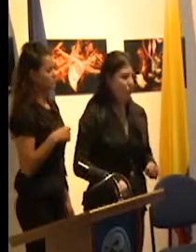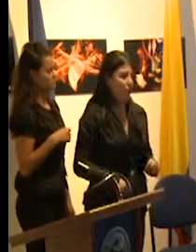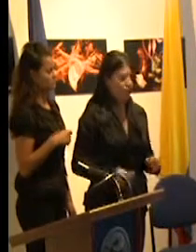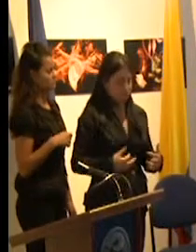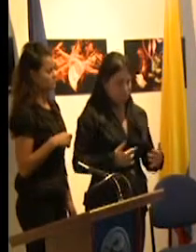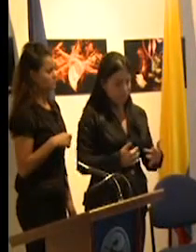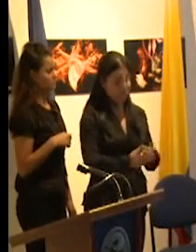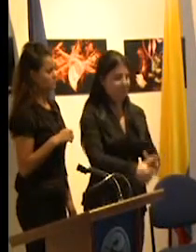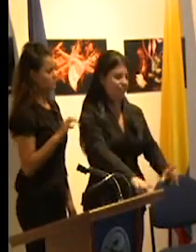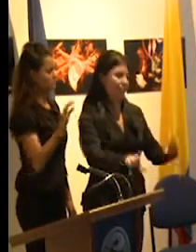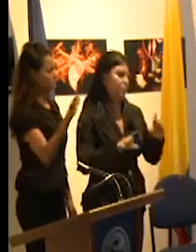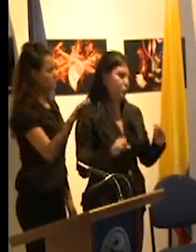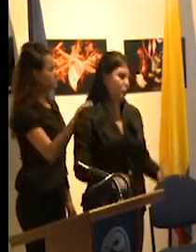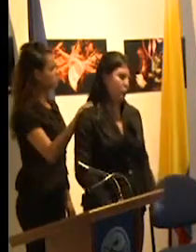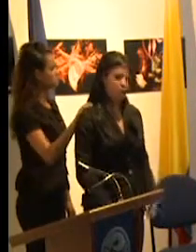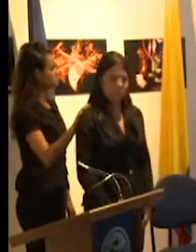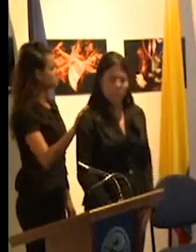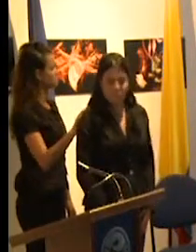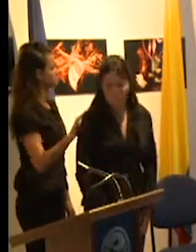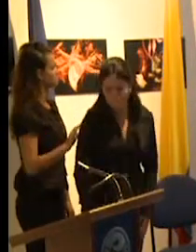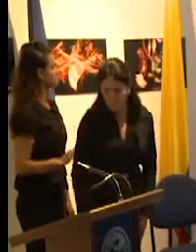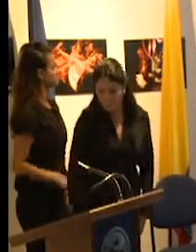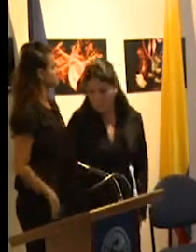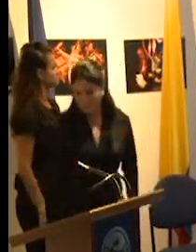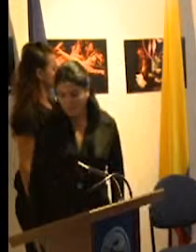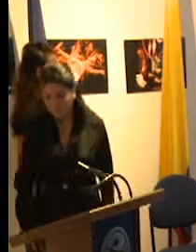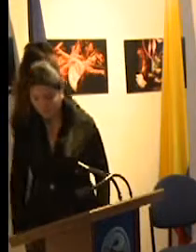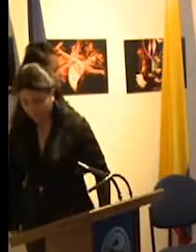de sus estudios que es lo que nos proponemos